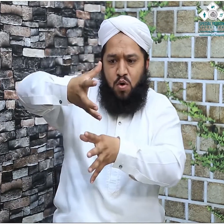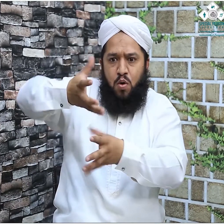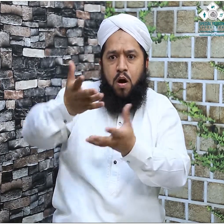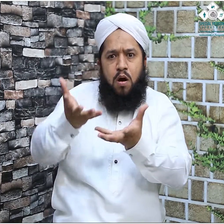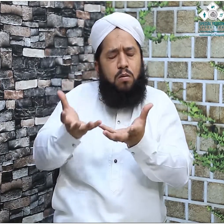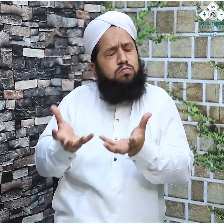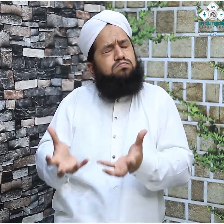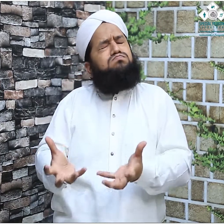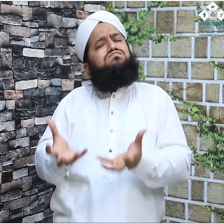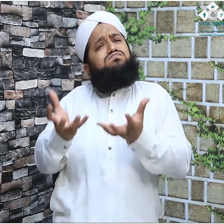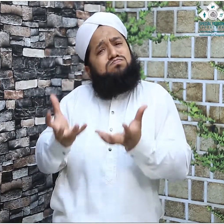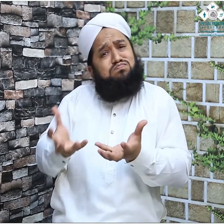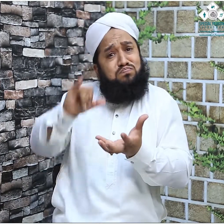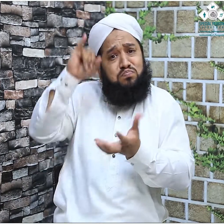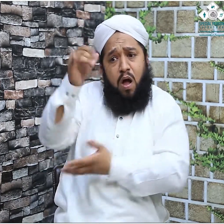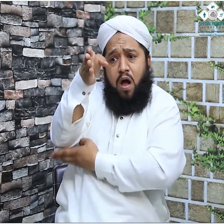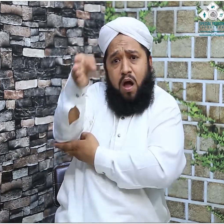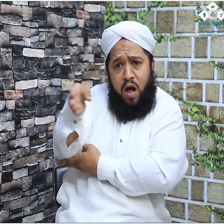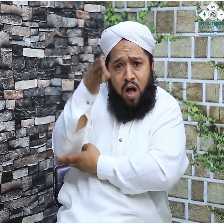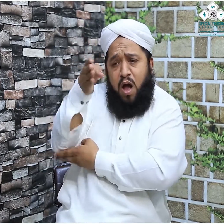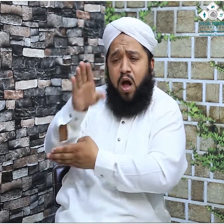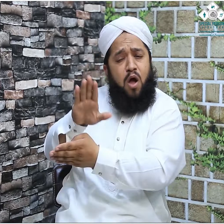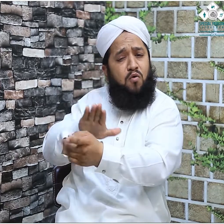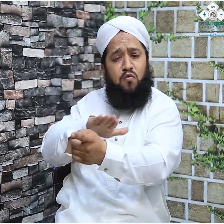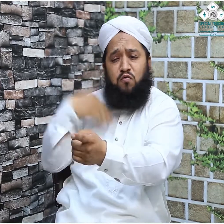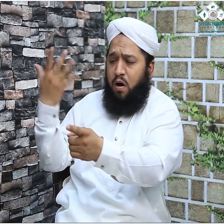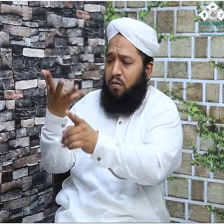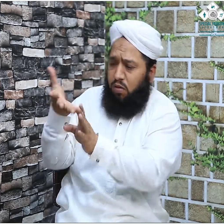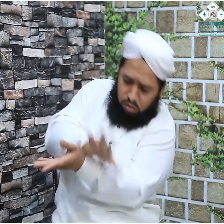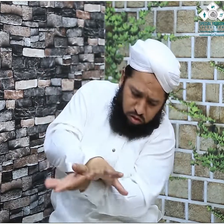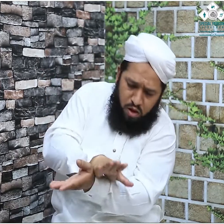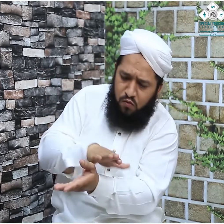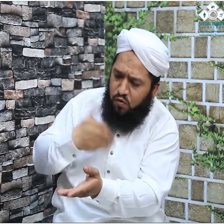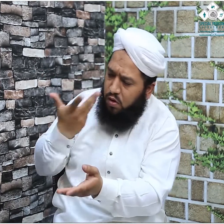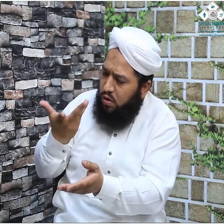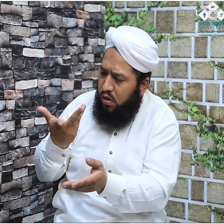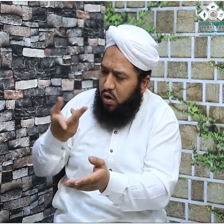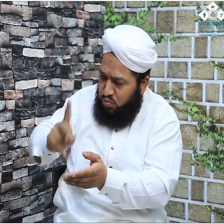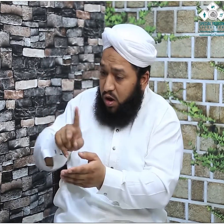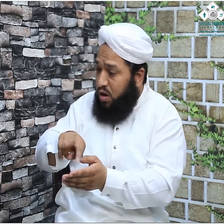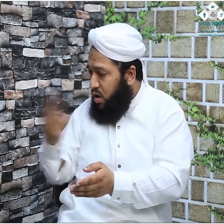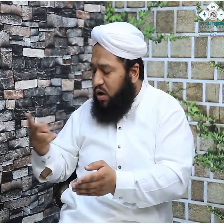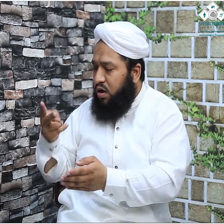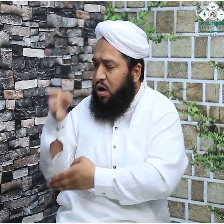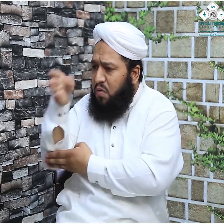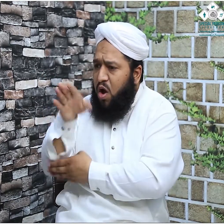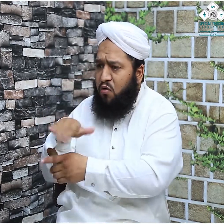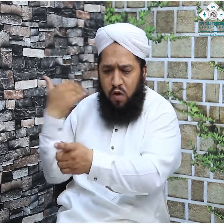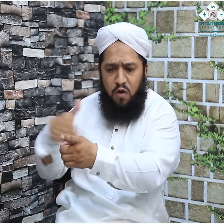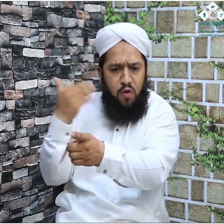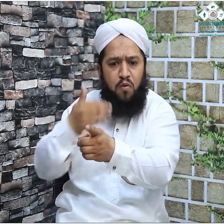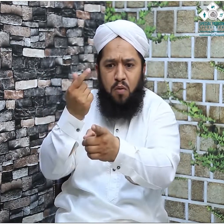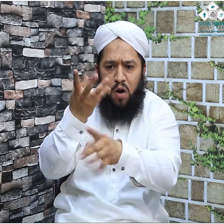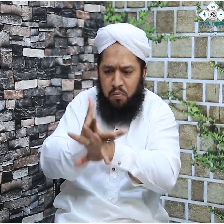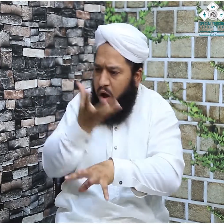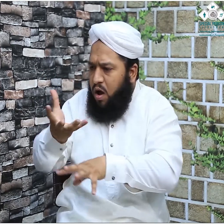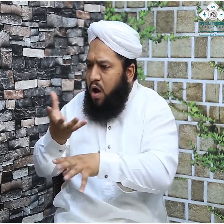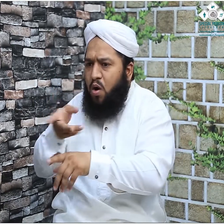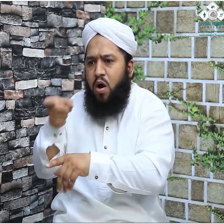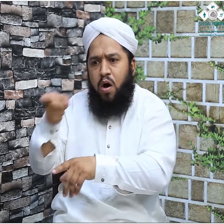نوکرما تو دیئر سٹی اب لیکن لے تو گئے لیکن آپ مریکل دیکھیں کہ جب حجر اسوت واپس آیا اسے جب واپس لایا گیا